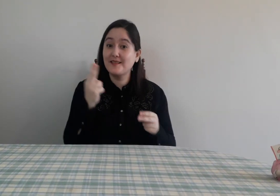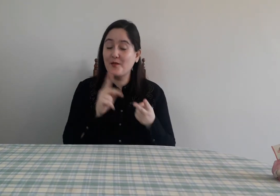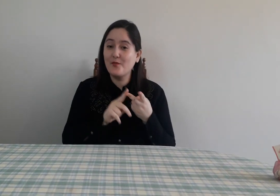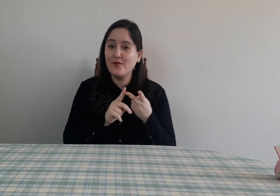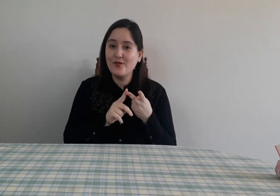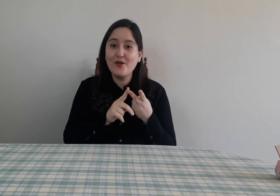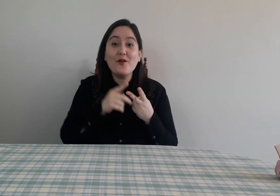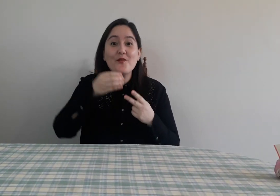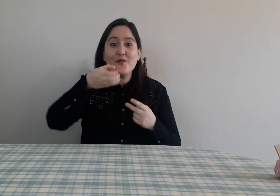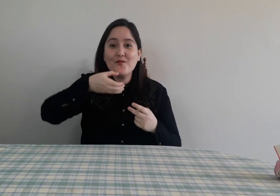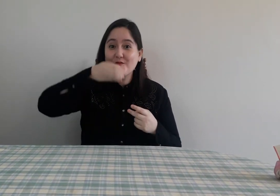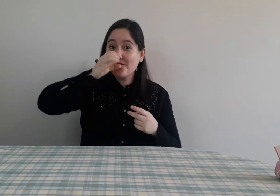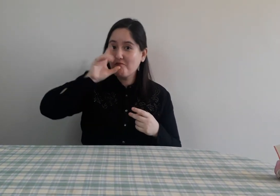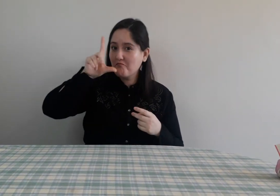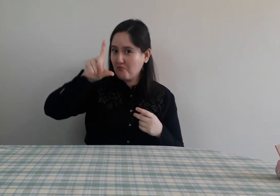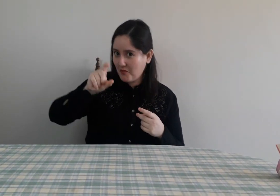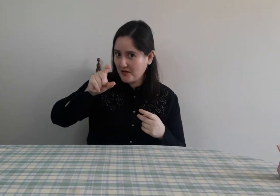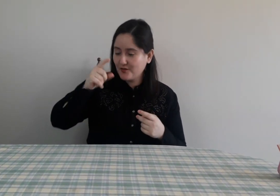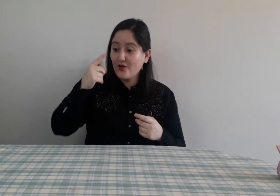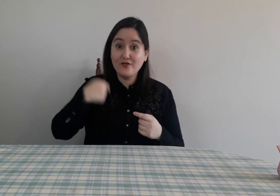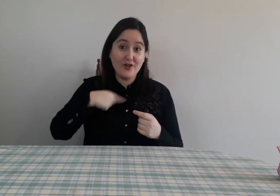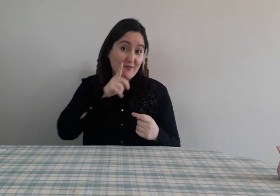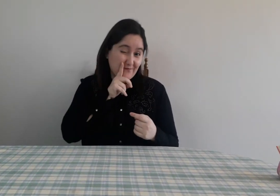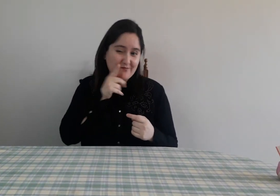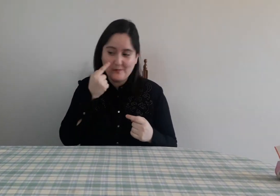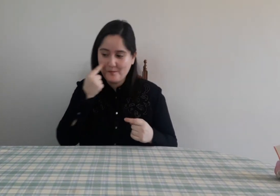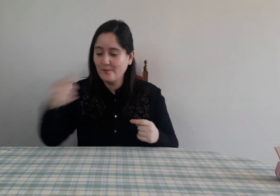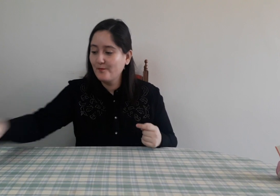También vamos a ocupar un vasito pequeño. Miren, yo tengo este.